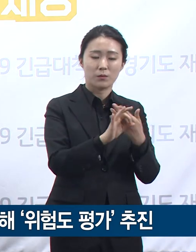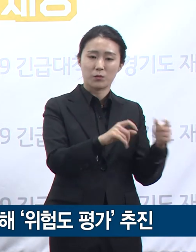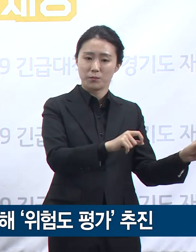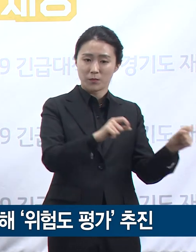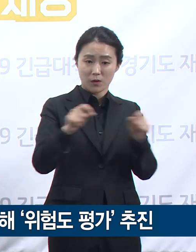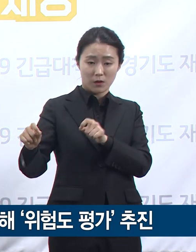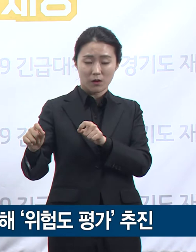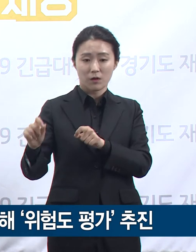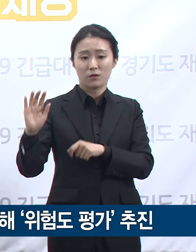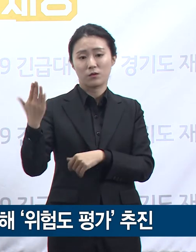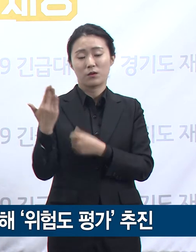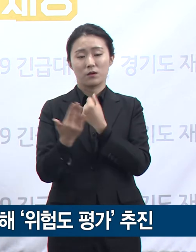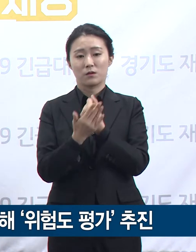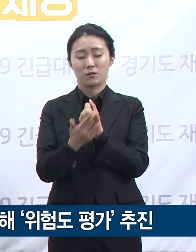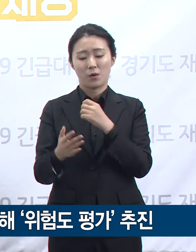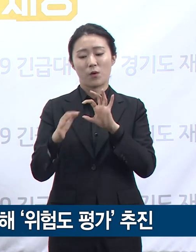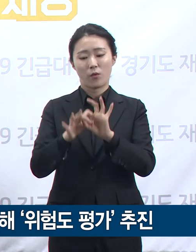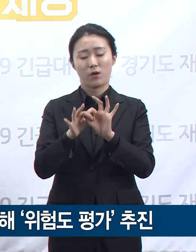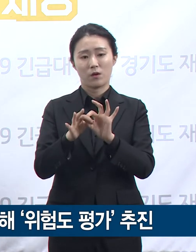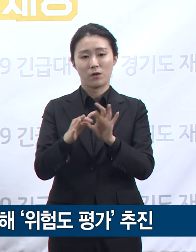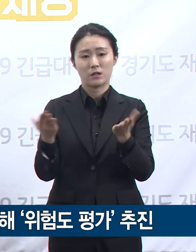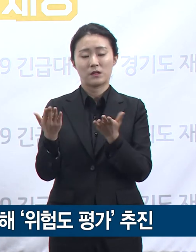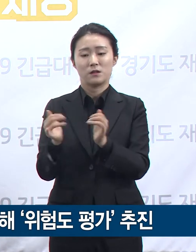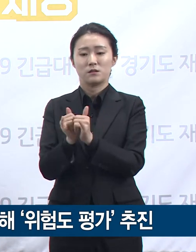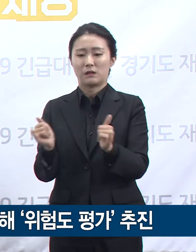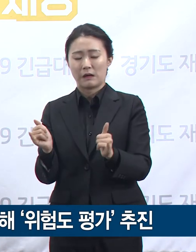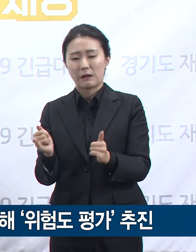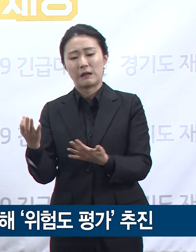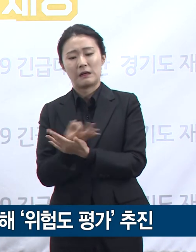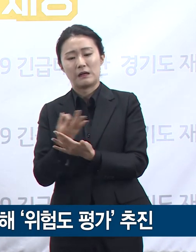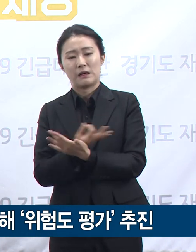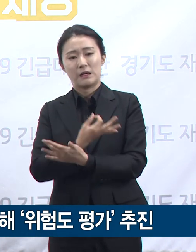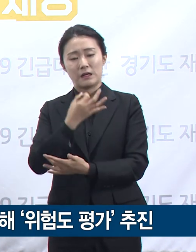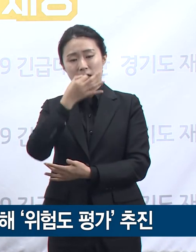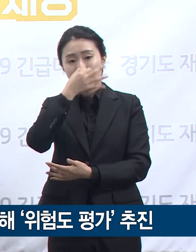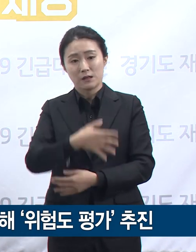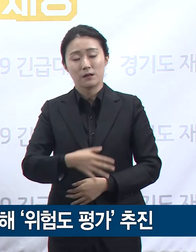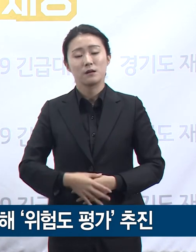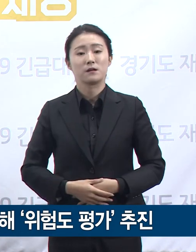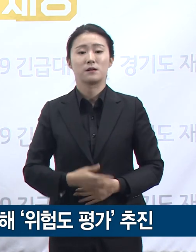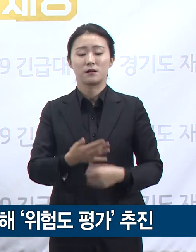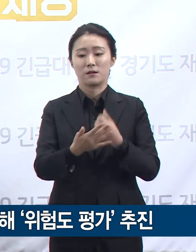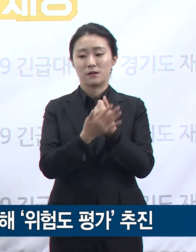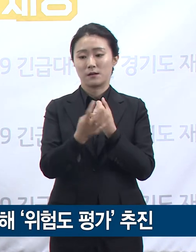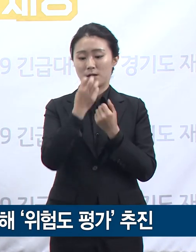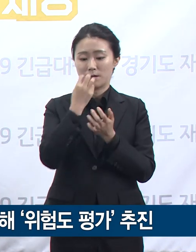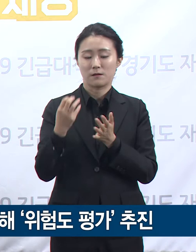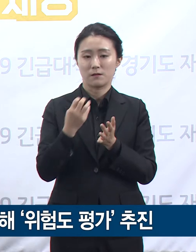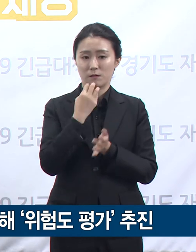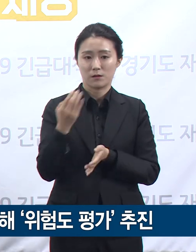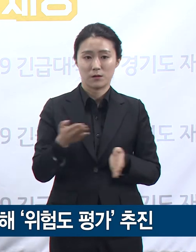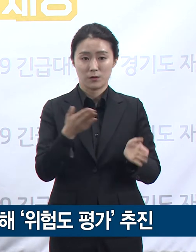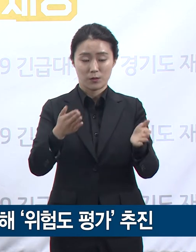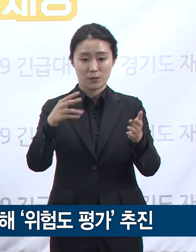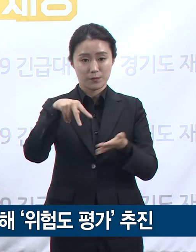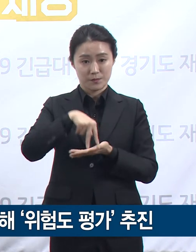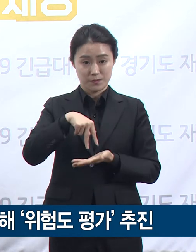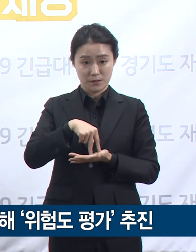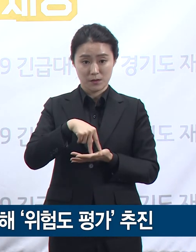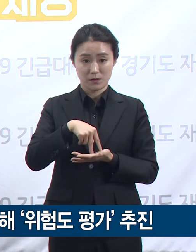생계위기에 처해 있습니다. 경기도는 현재 이러한 위기 상황 속에서 행사를 무조건 취소,